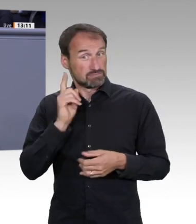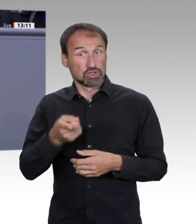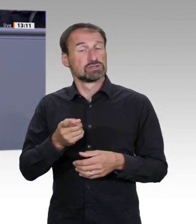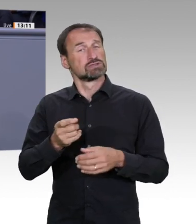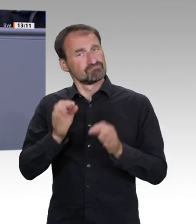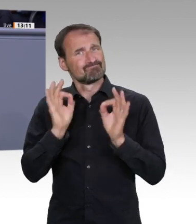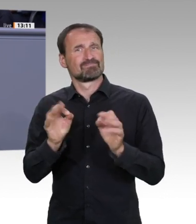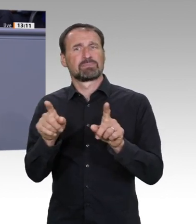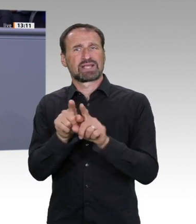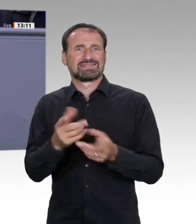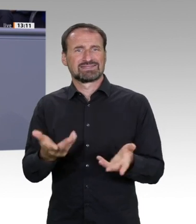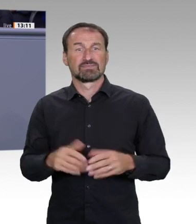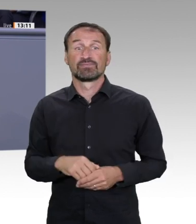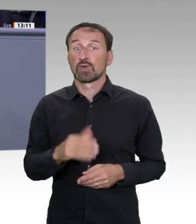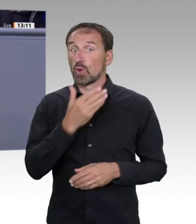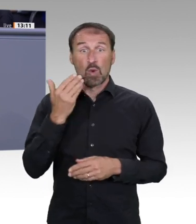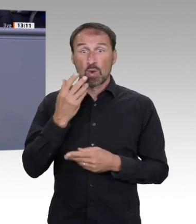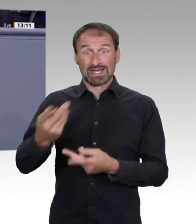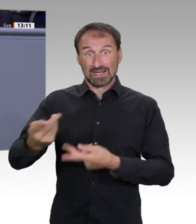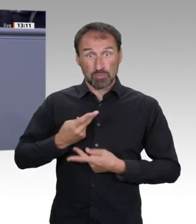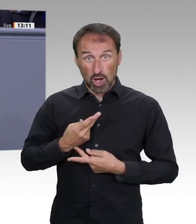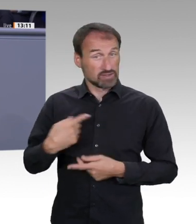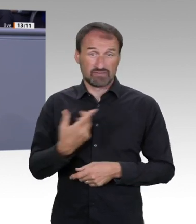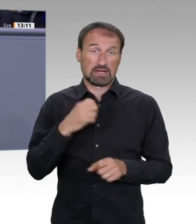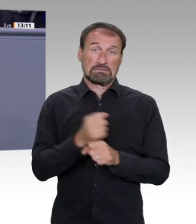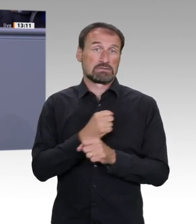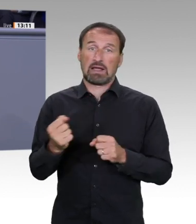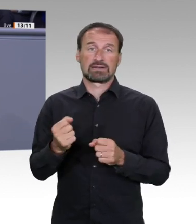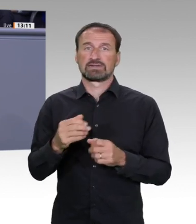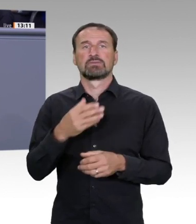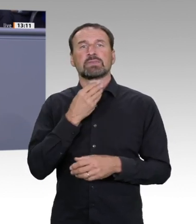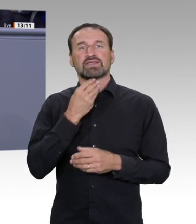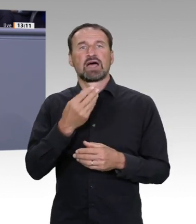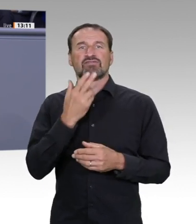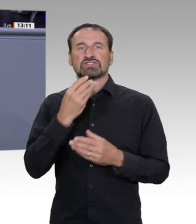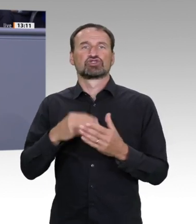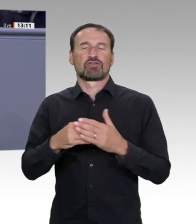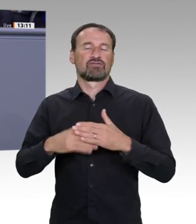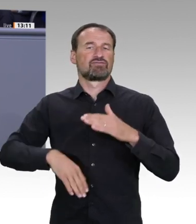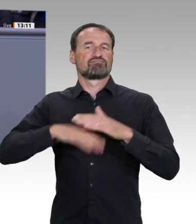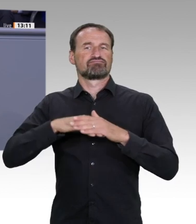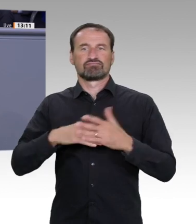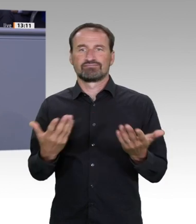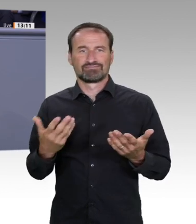frühzeitig den Abgleich mit den Nachhaltigkeitszielen vornehmen. Deswegen freuen wir uns besonders, dass wir in unserem Leitantrag eine